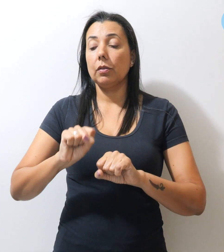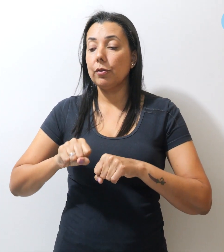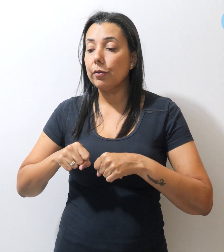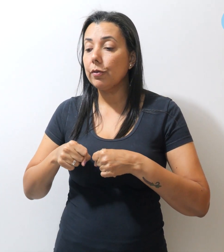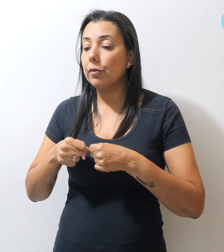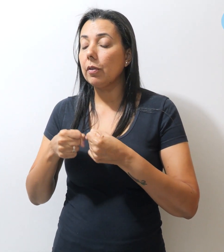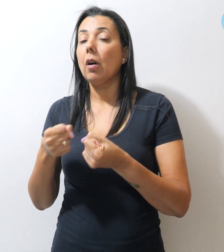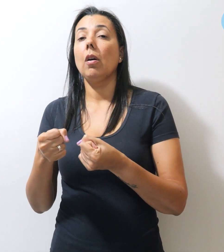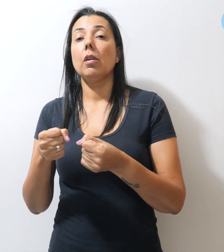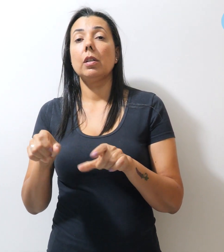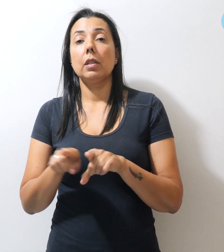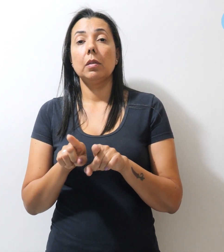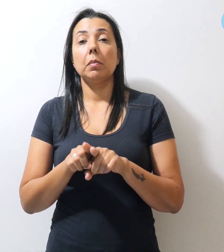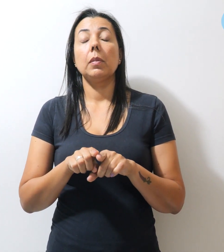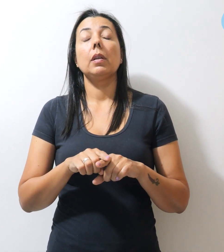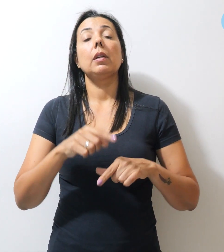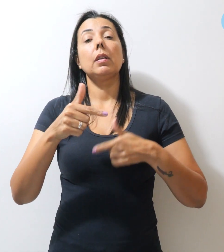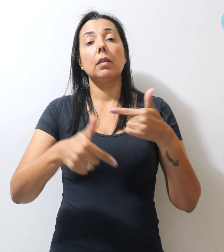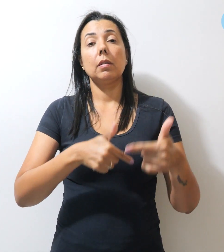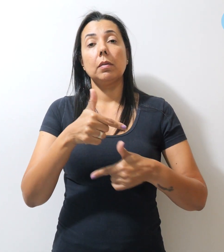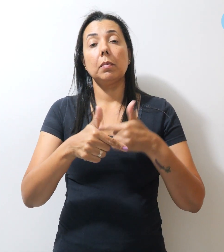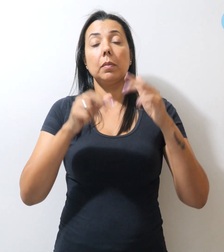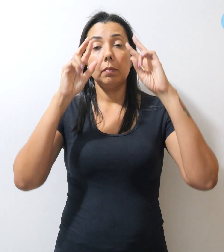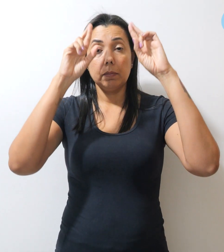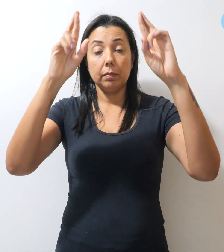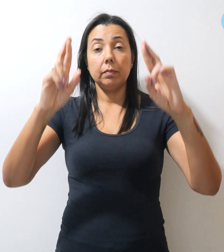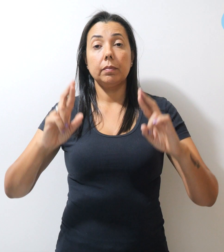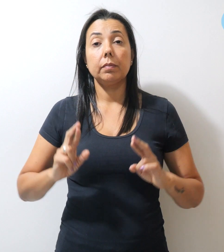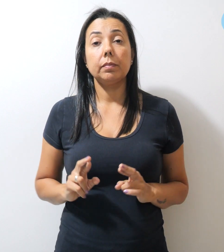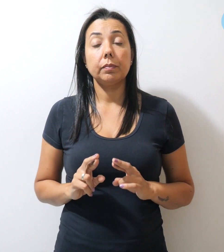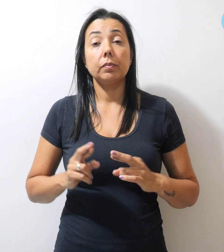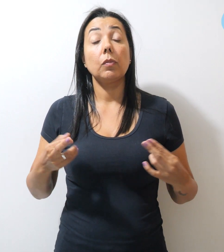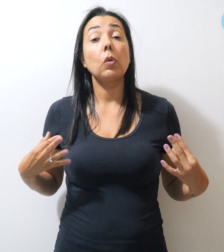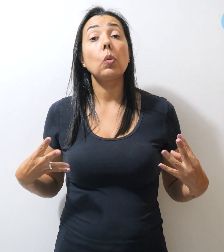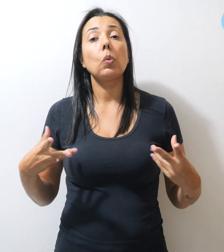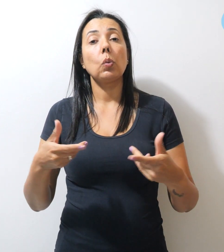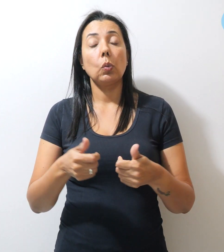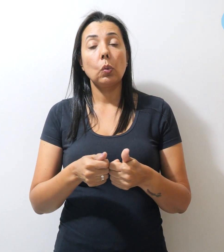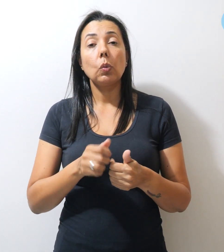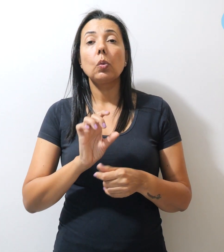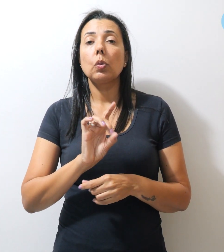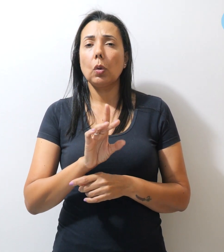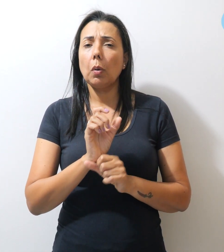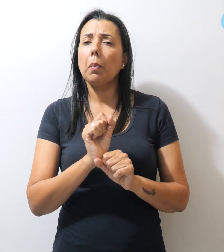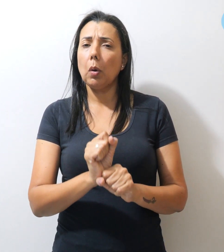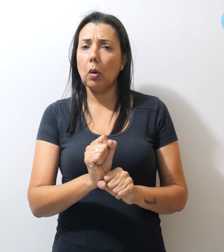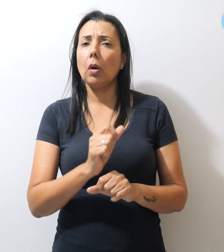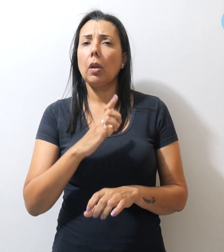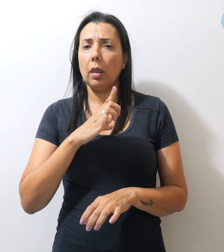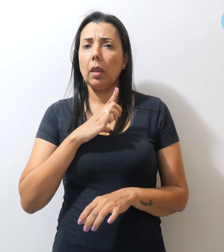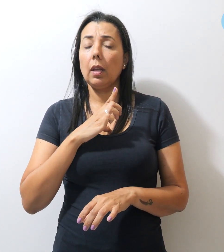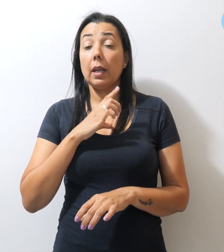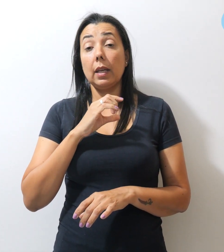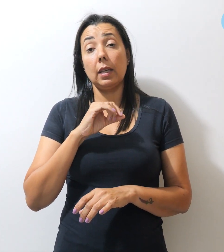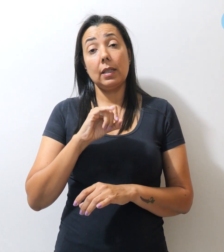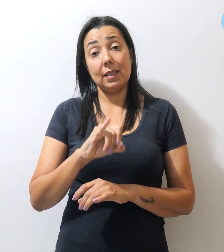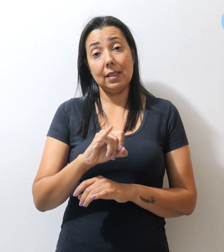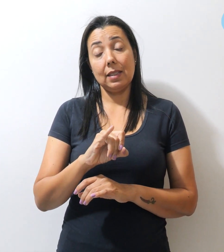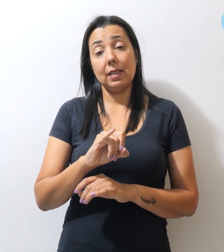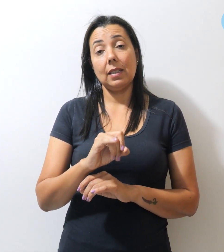e condições de trabalho dignas. Tudo isso só pode existir e ser instituído